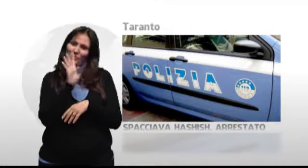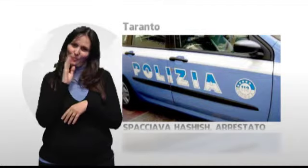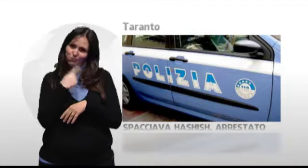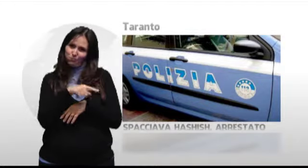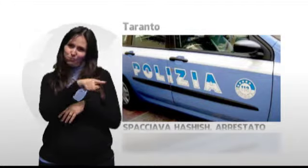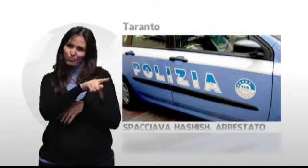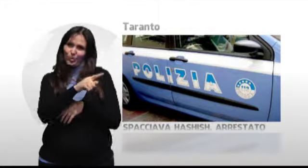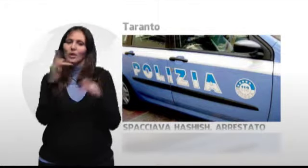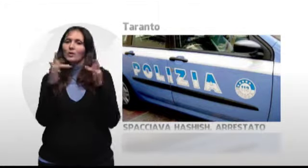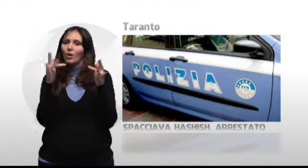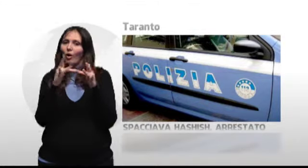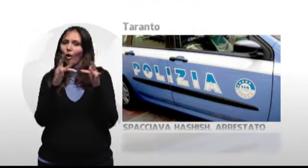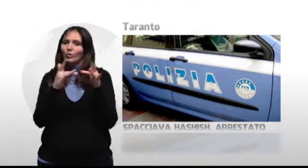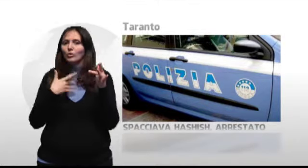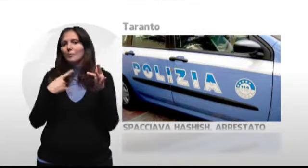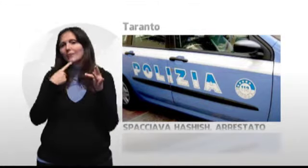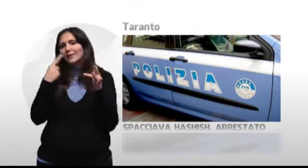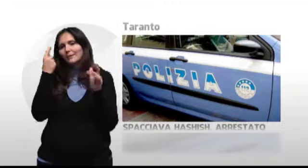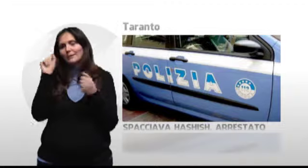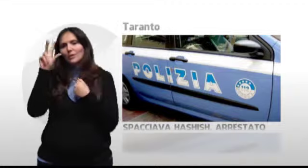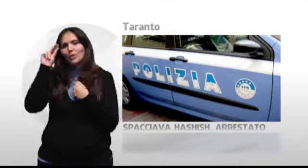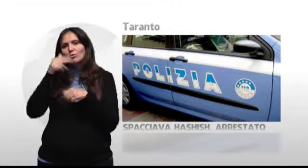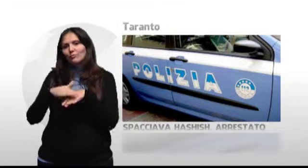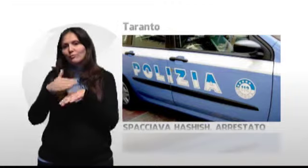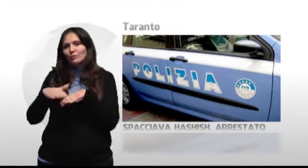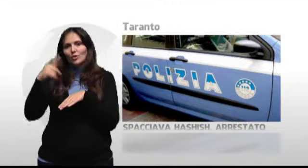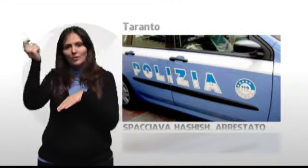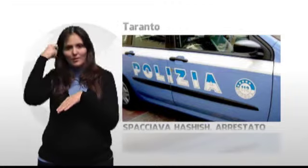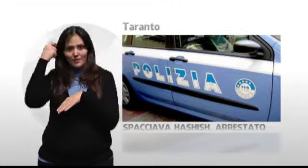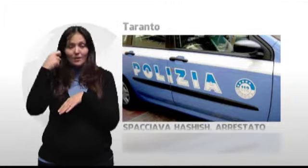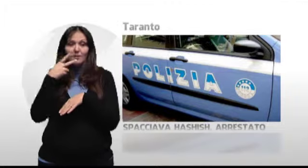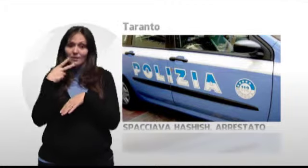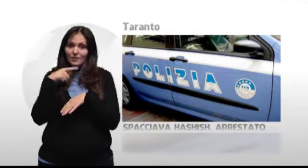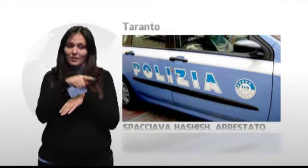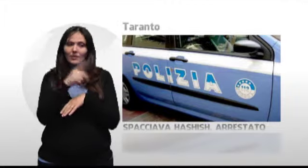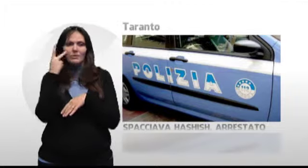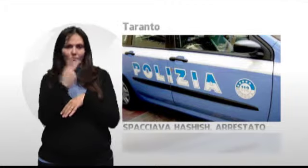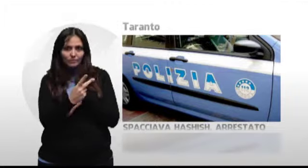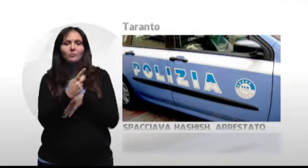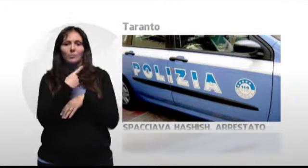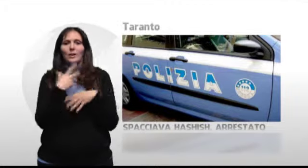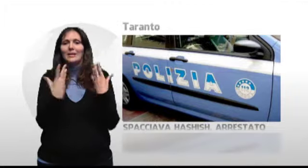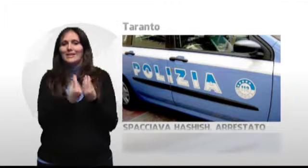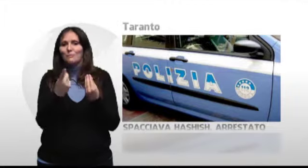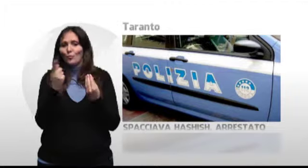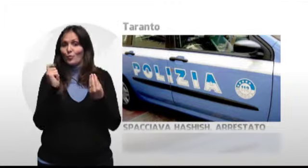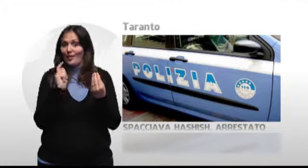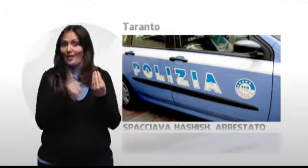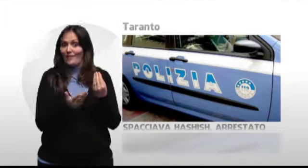contattare noti giovani assuntori di Ascish. Durante l'ennesimo contatto lo hanno bloccato insieme all'acquirente e poi segnalato all